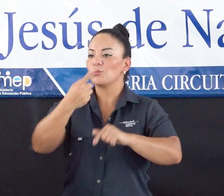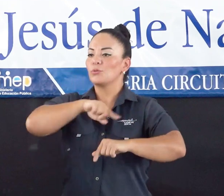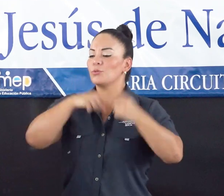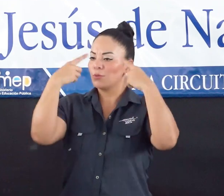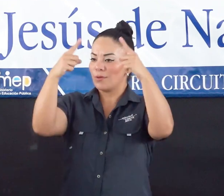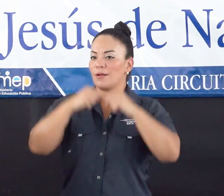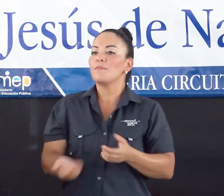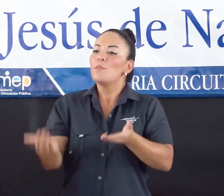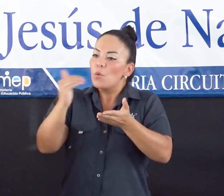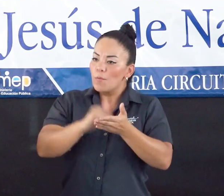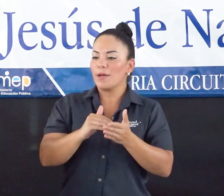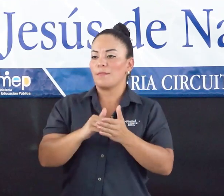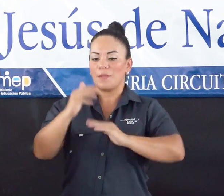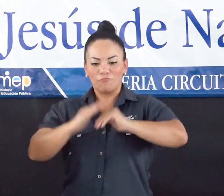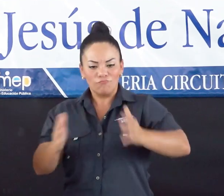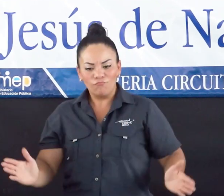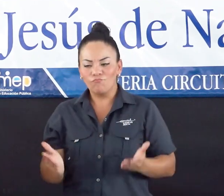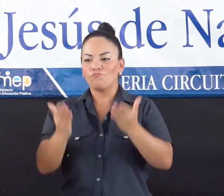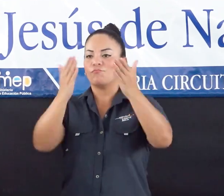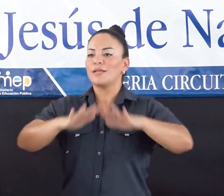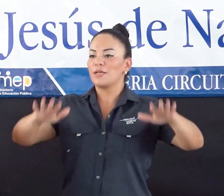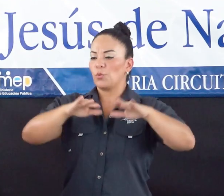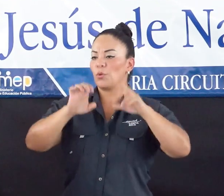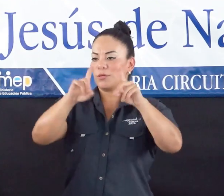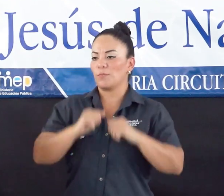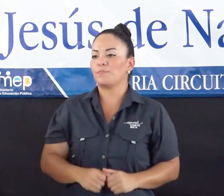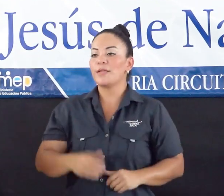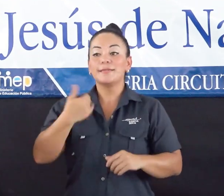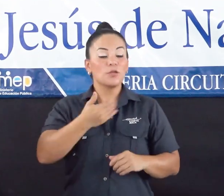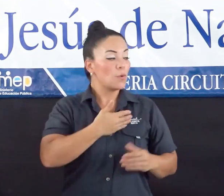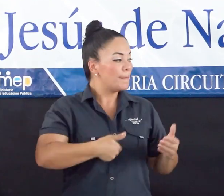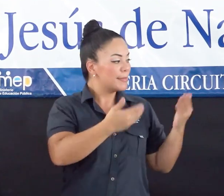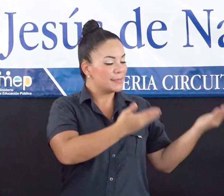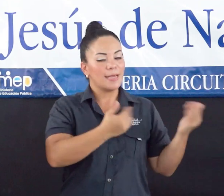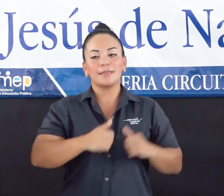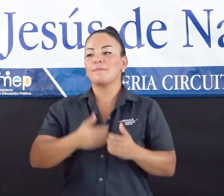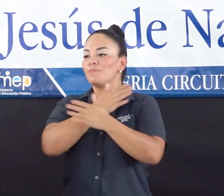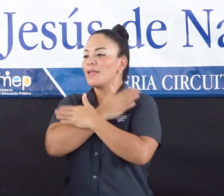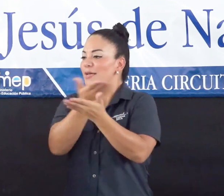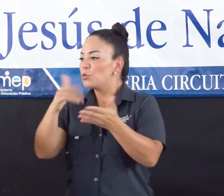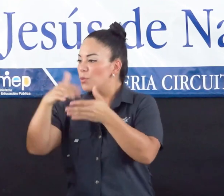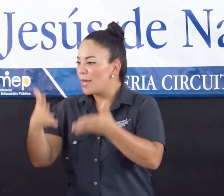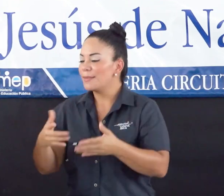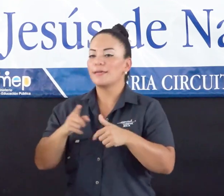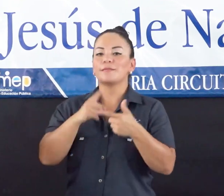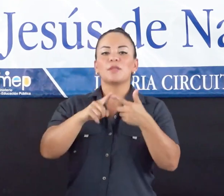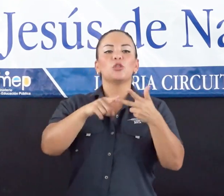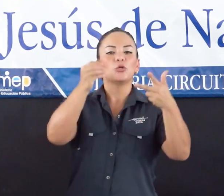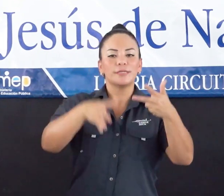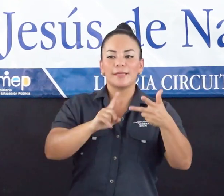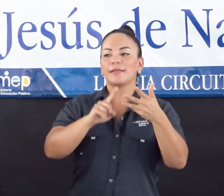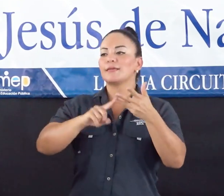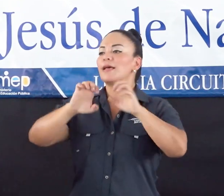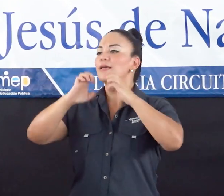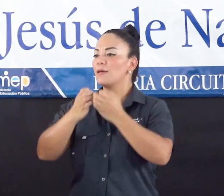nosotros podamos volver a levantar el sector educación. Señor presidente, queridos estudiantes, docentes, miembros del equipo de trabajo,